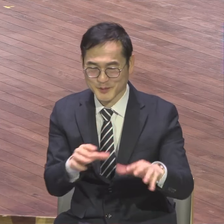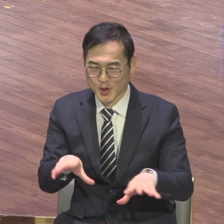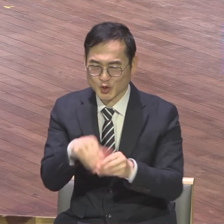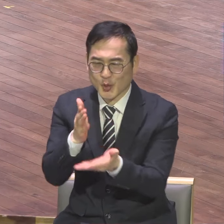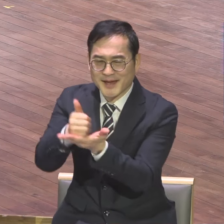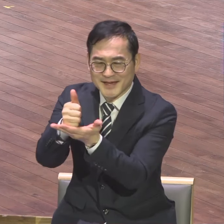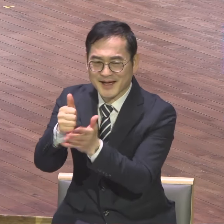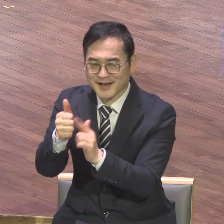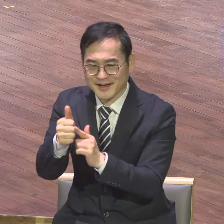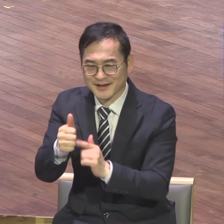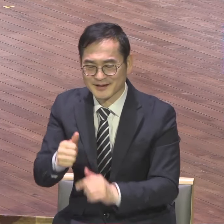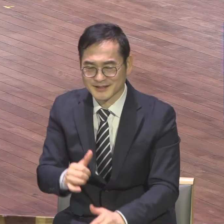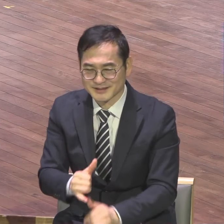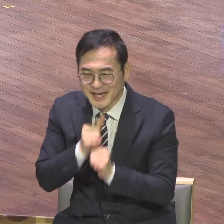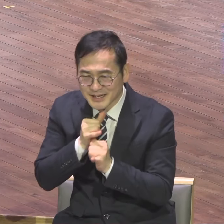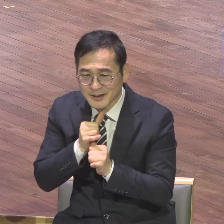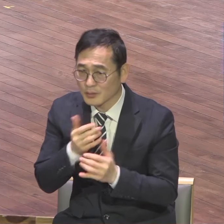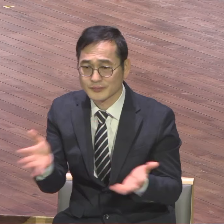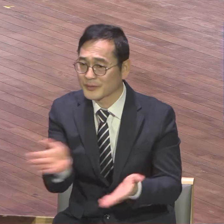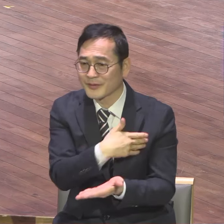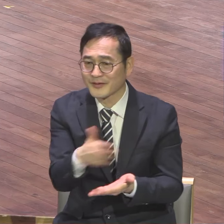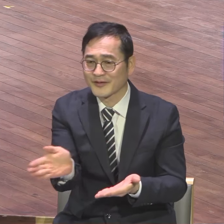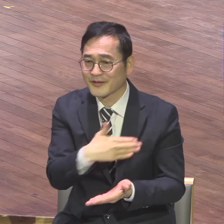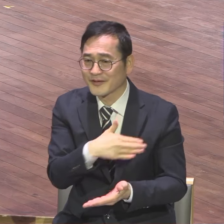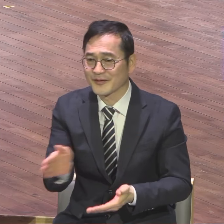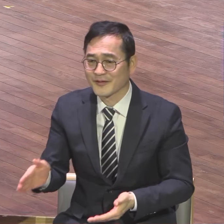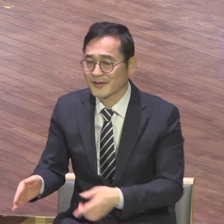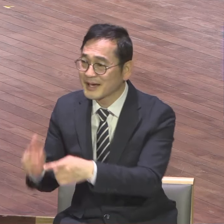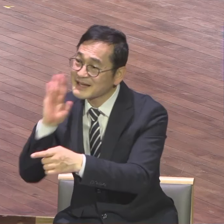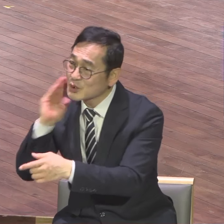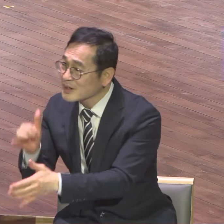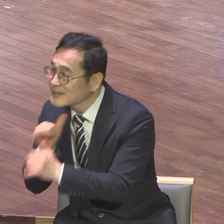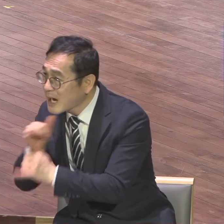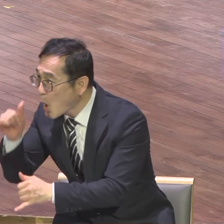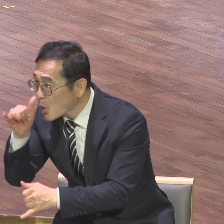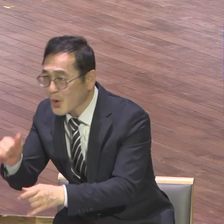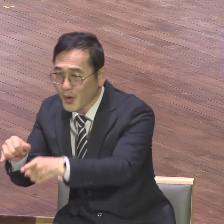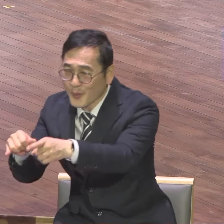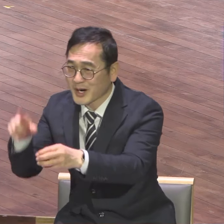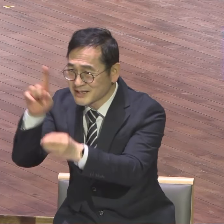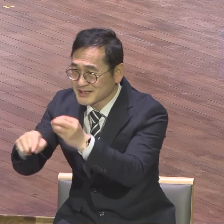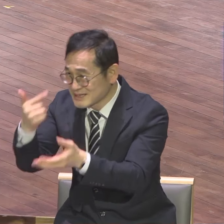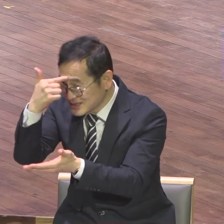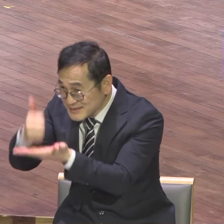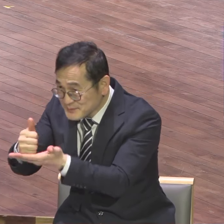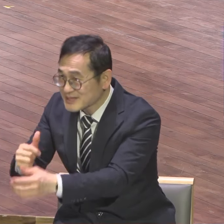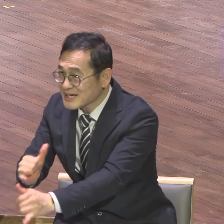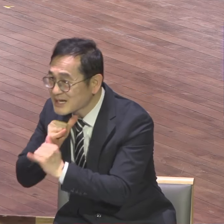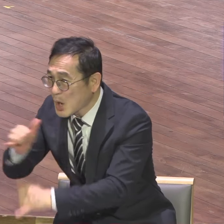자살하고 종정을 두 번 한 분이 자살하지만 기독교에 여러분 목사가 자살한 소리 들어봤냐고요